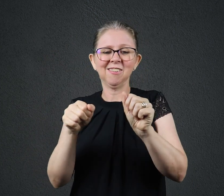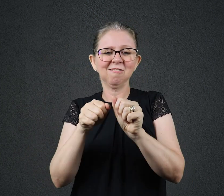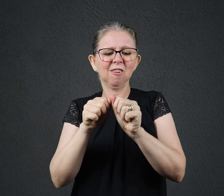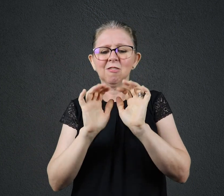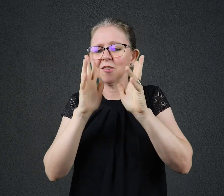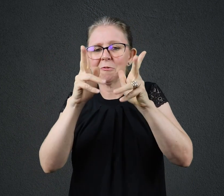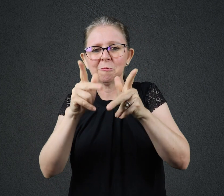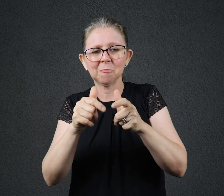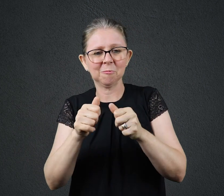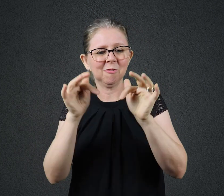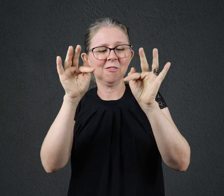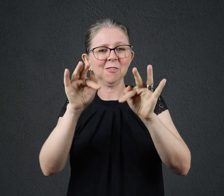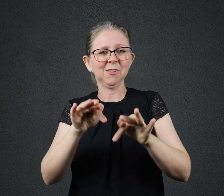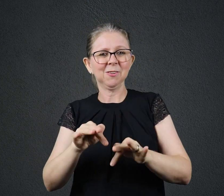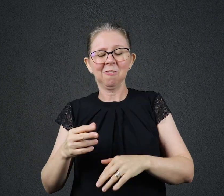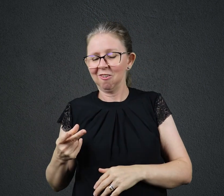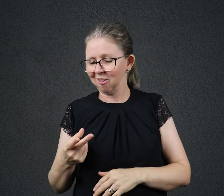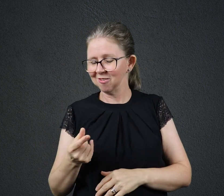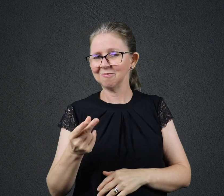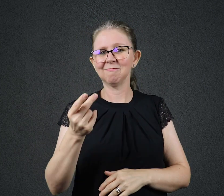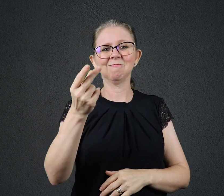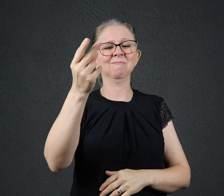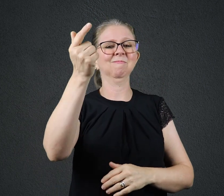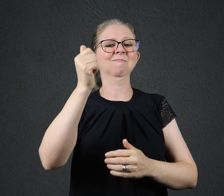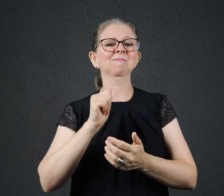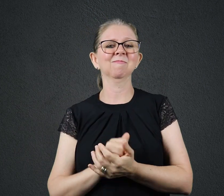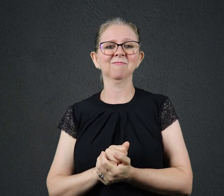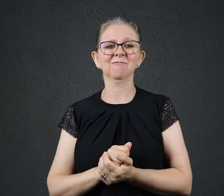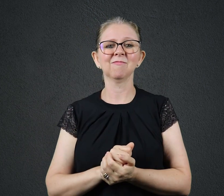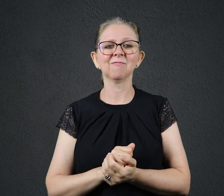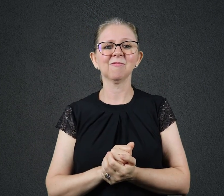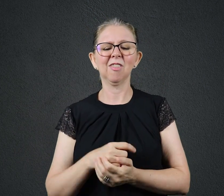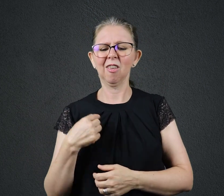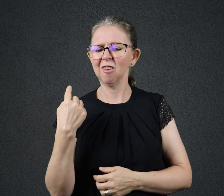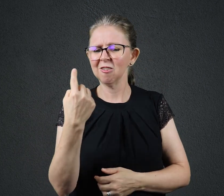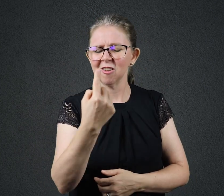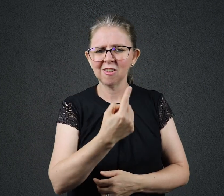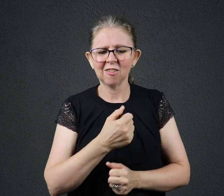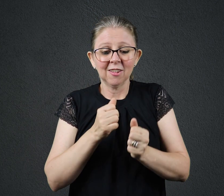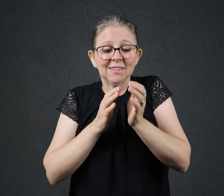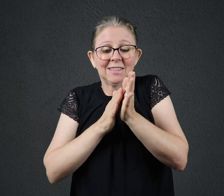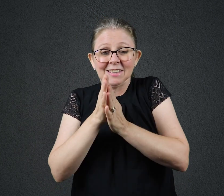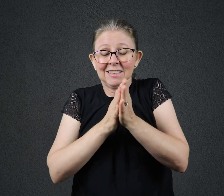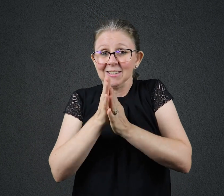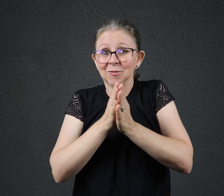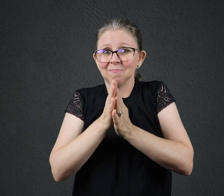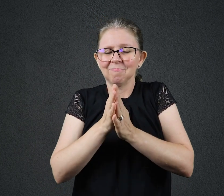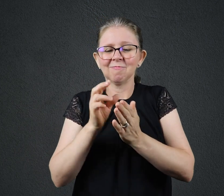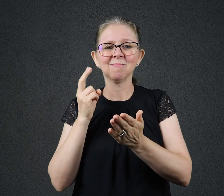QUE NOSSAS EXPECTATIVAS SEJAM 100% DEPOSITADAS EM